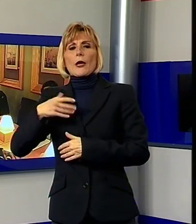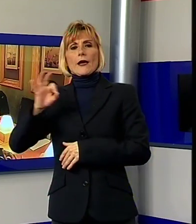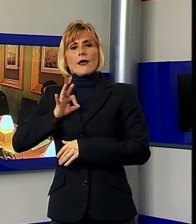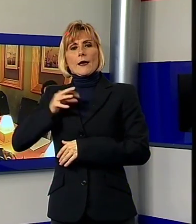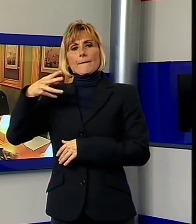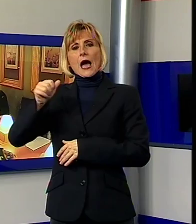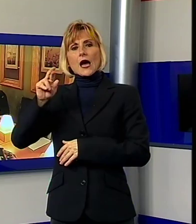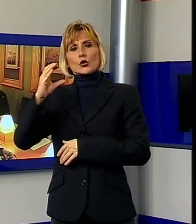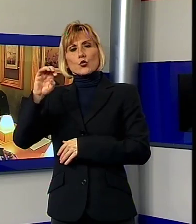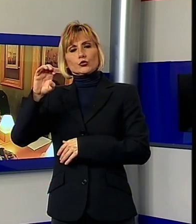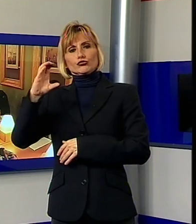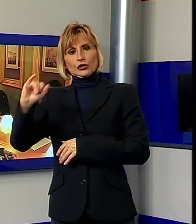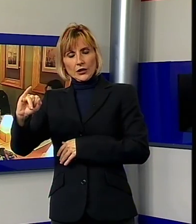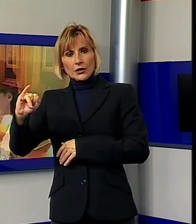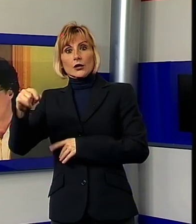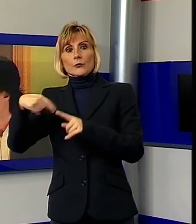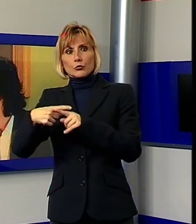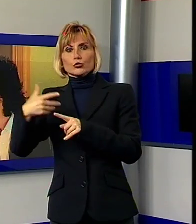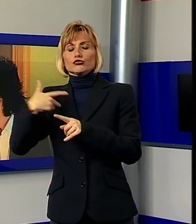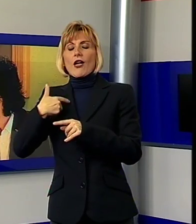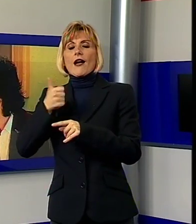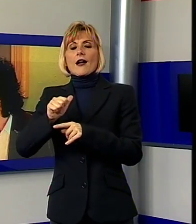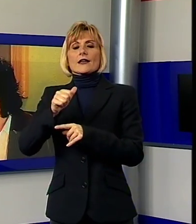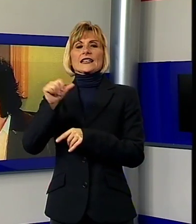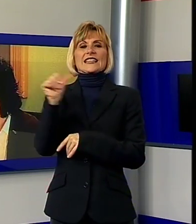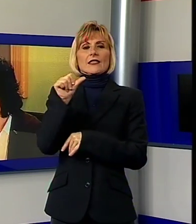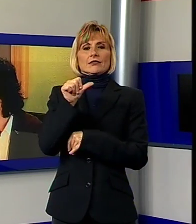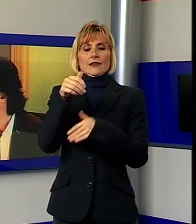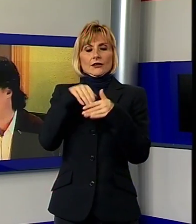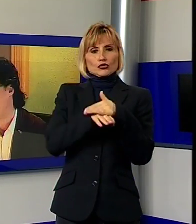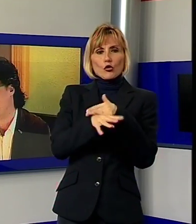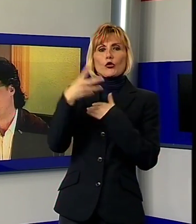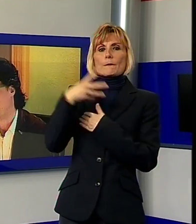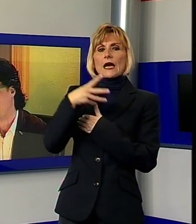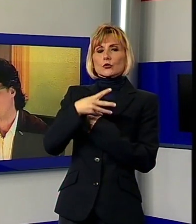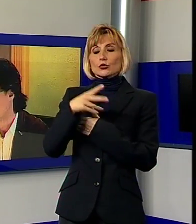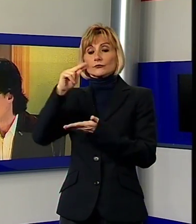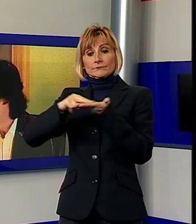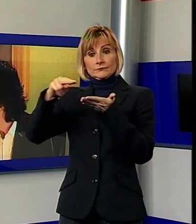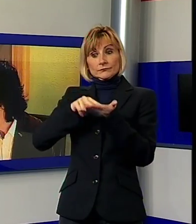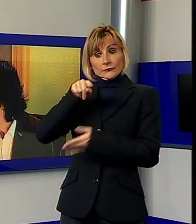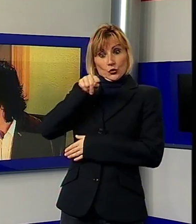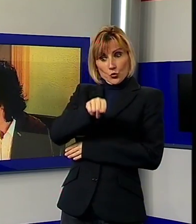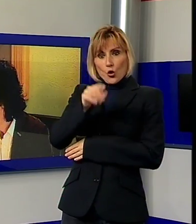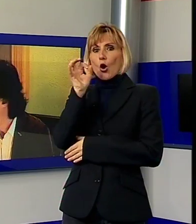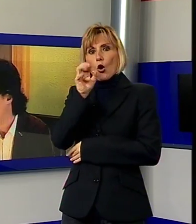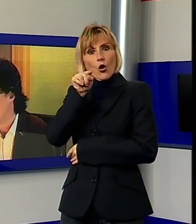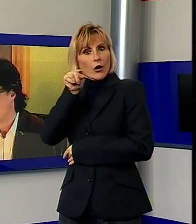altro candidato, Remo Santini. Votando loro due, ha detto Garzella, in realtà si vota Marcucci. Ci sono altri candidati che